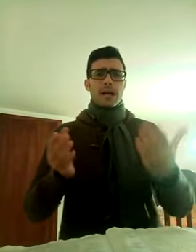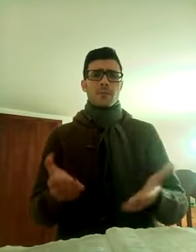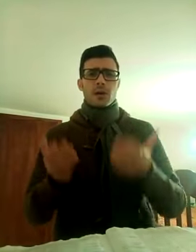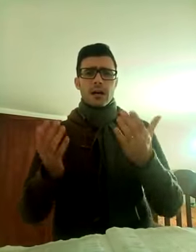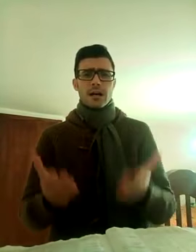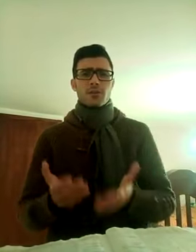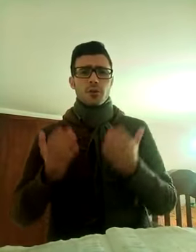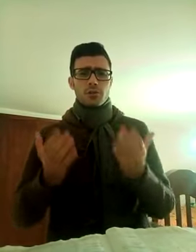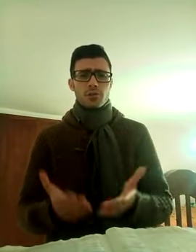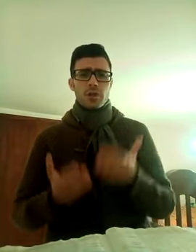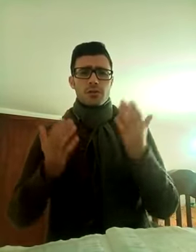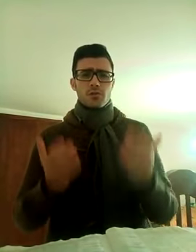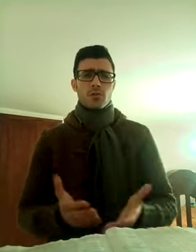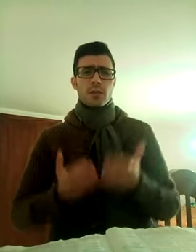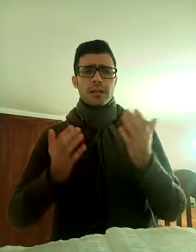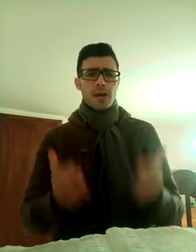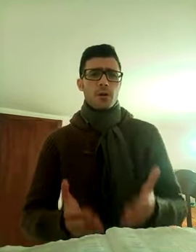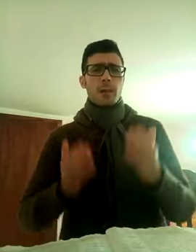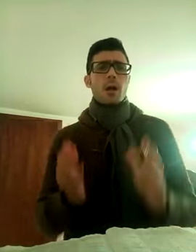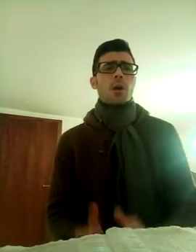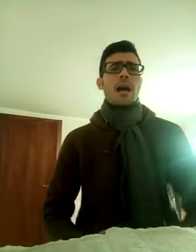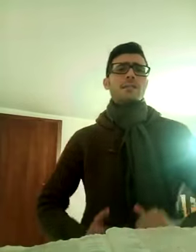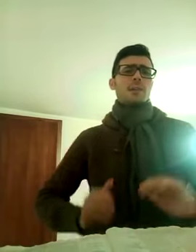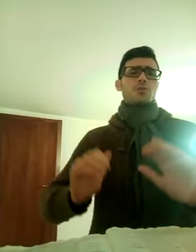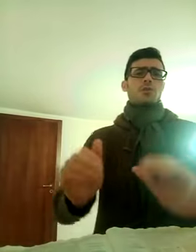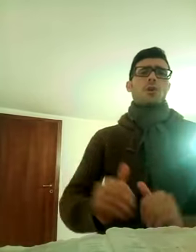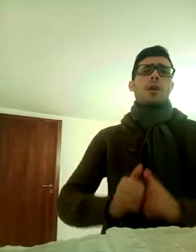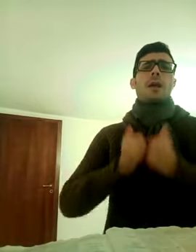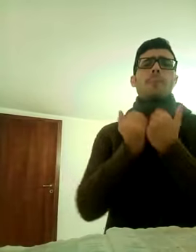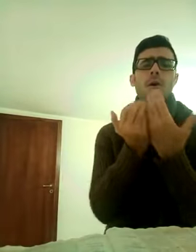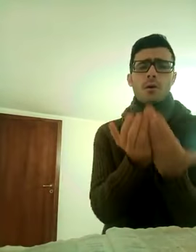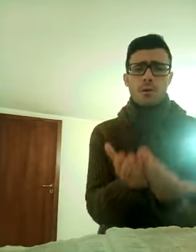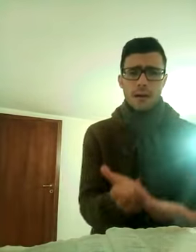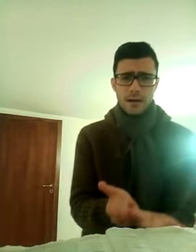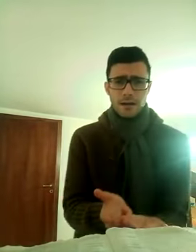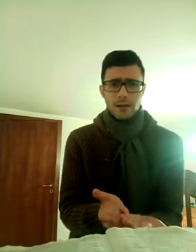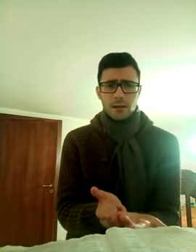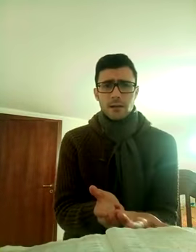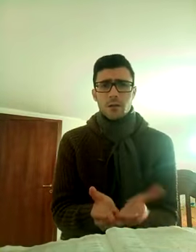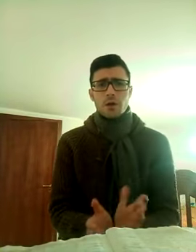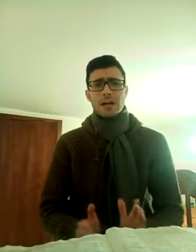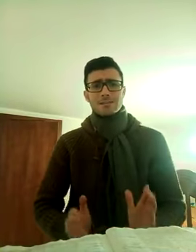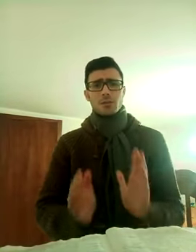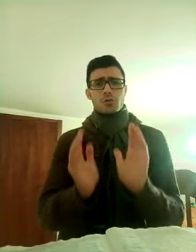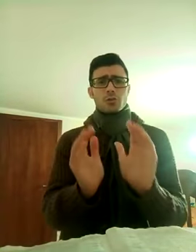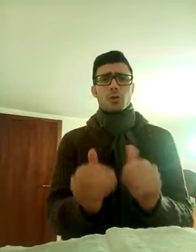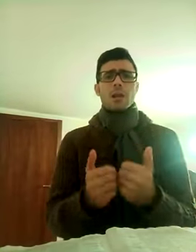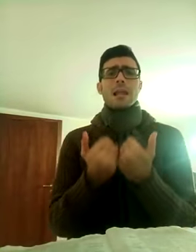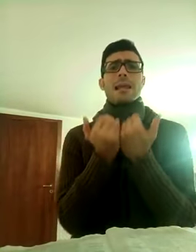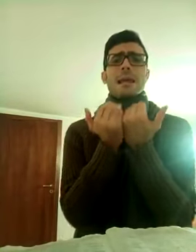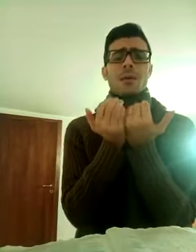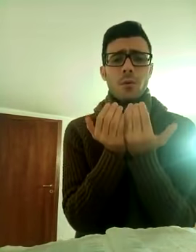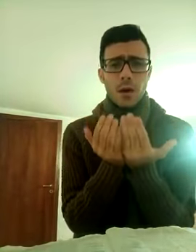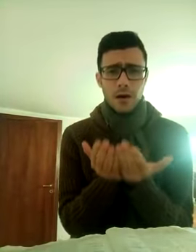innamorato di Gesù, innamora, ma lo cantano solo con la bocca, lo cantano solo con la lingua,